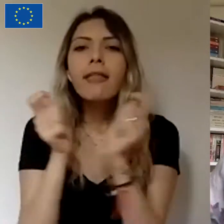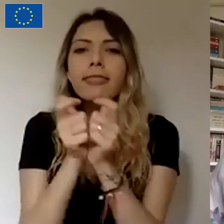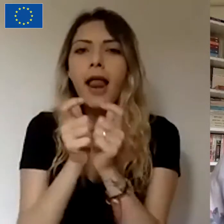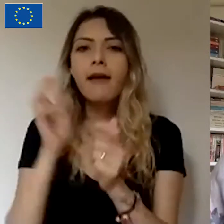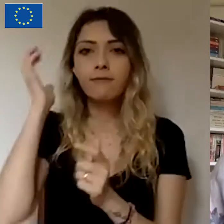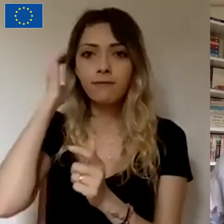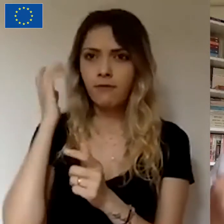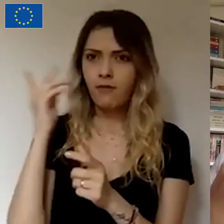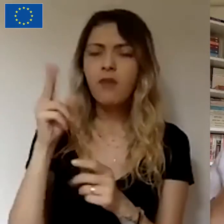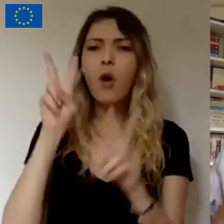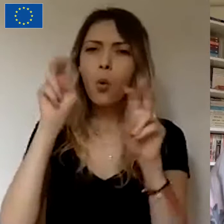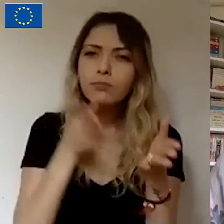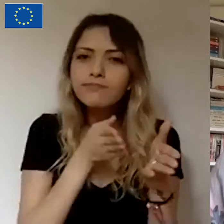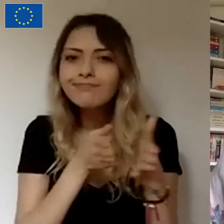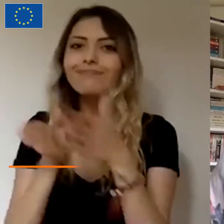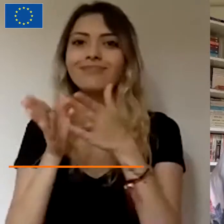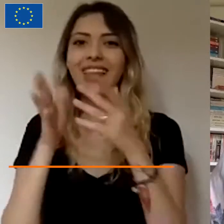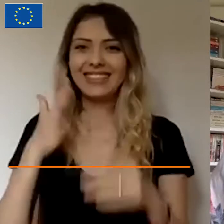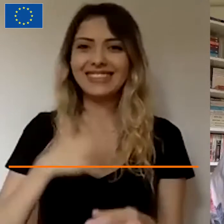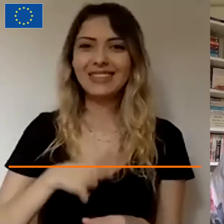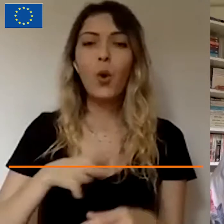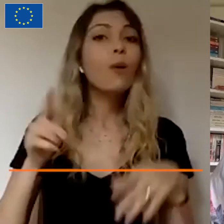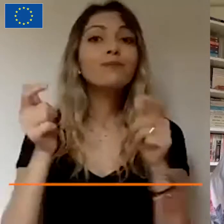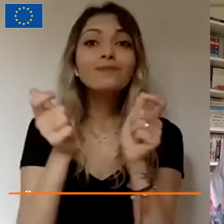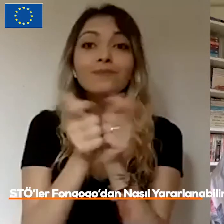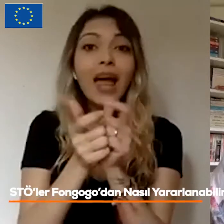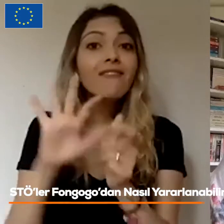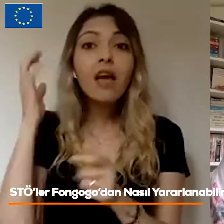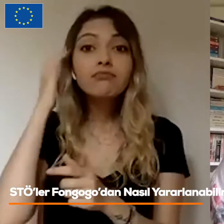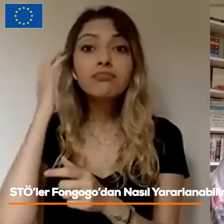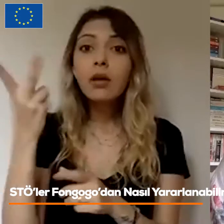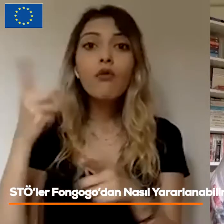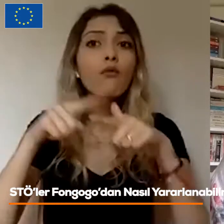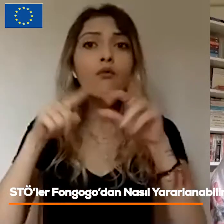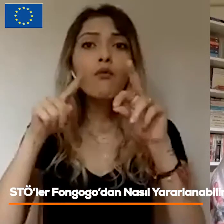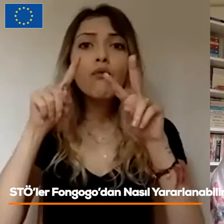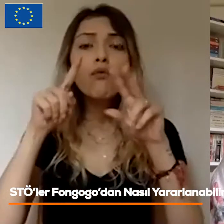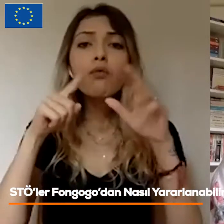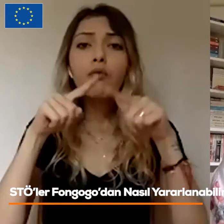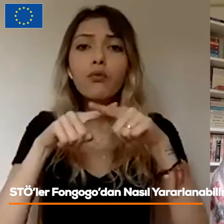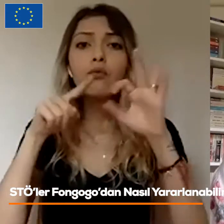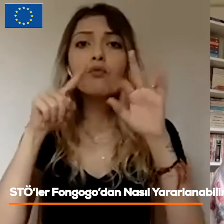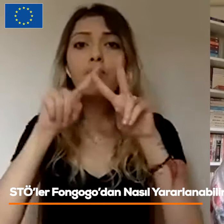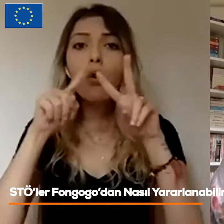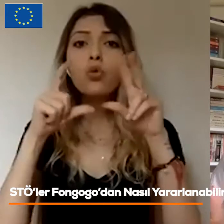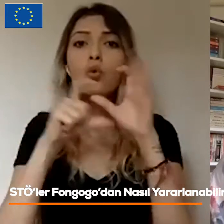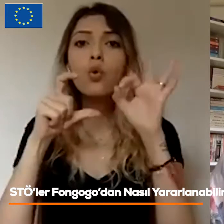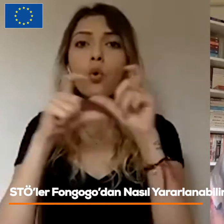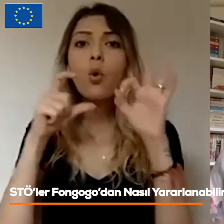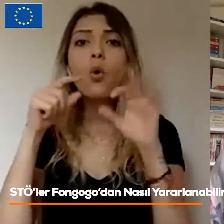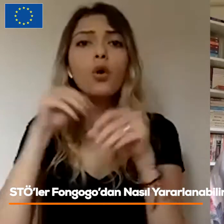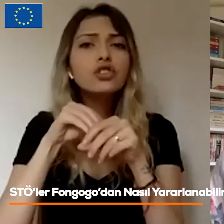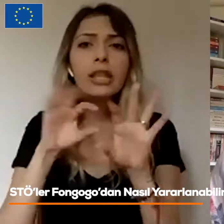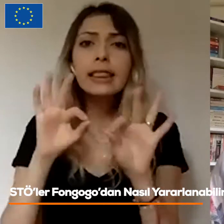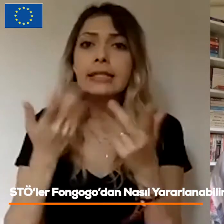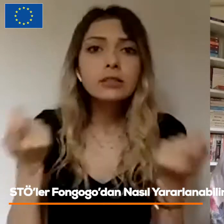doğru çevirmek istiyorum. Sivil toplum örgütleri Fon Gogo'dan nasıl yararlanabilirler? Yani Fon Gogo, sivil toplum örgütlerine